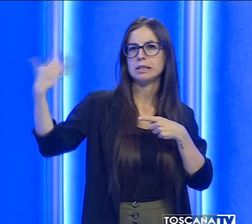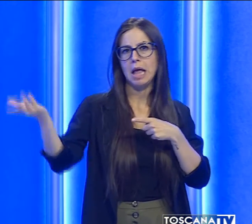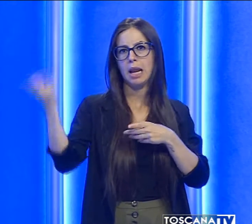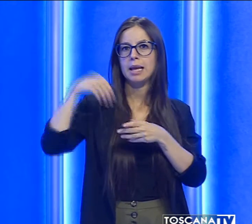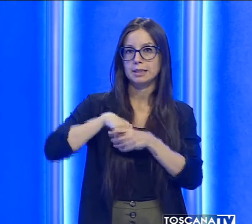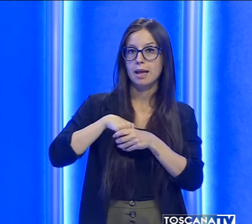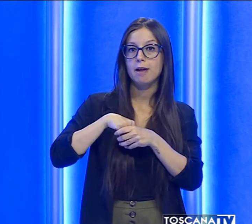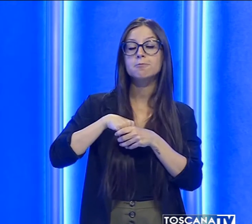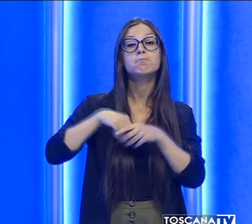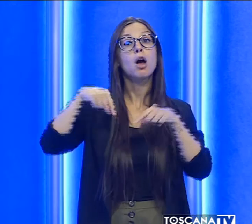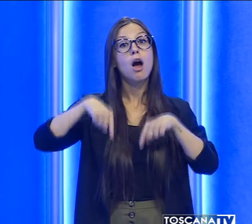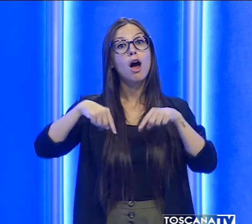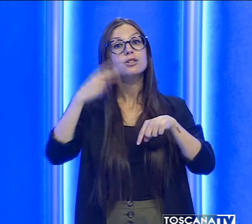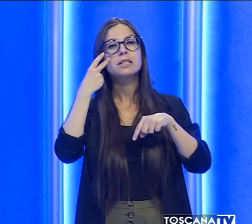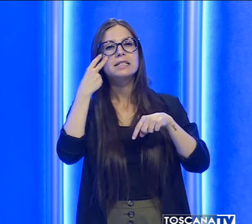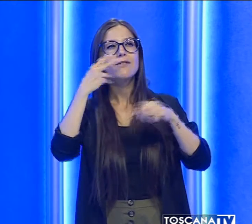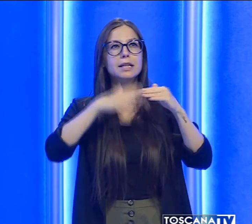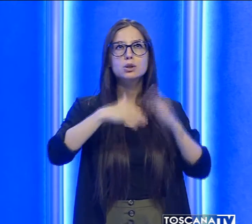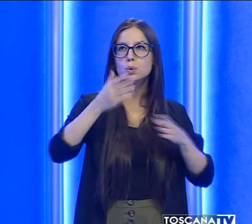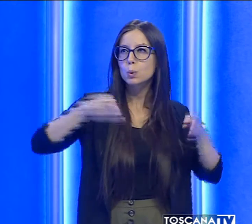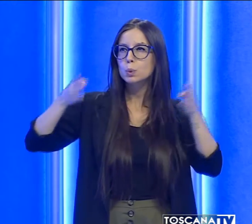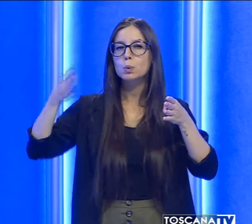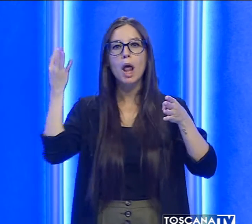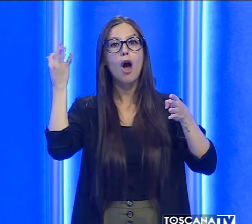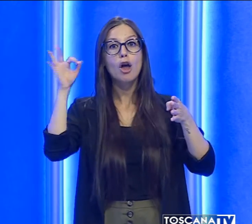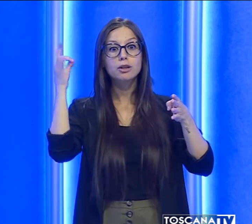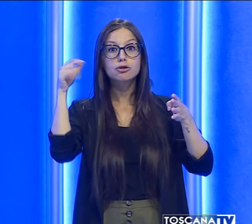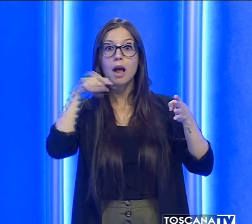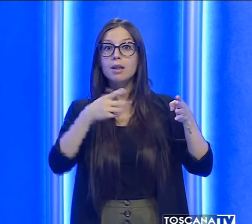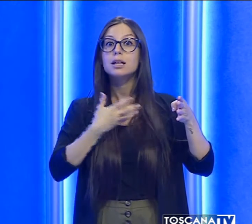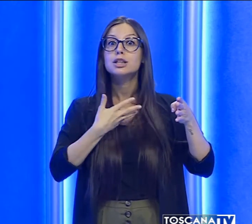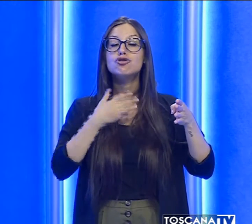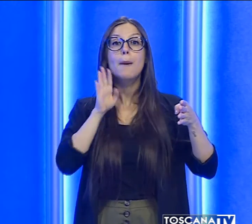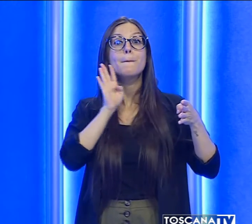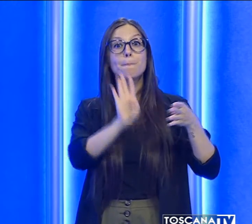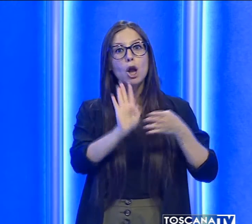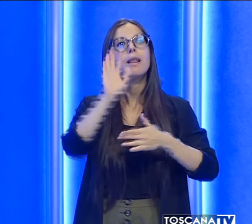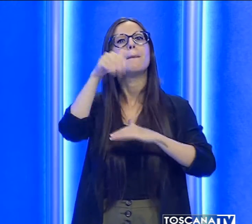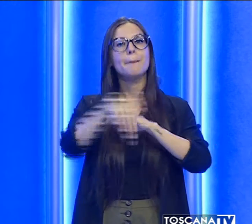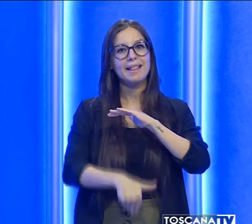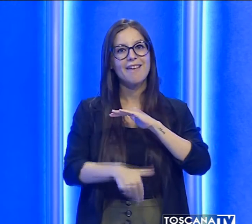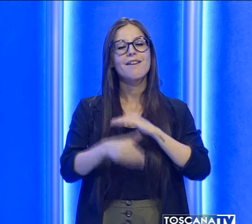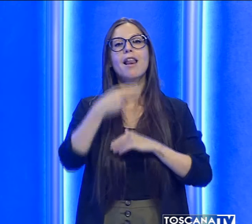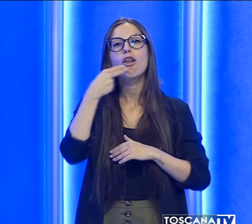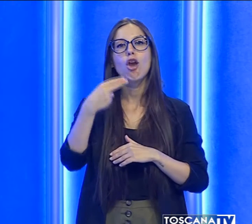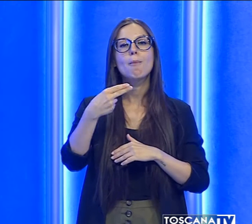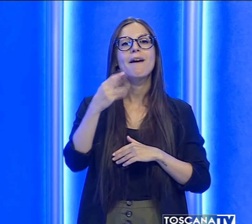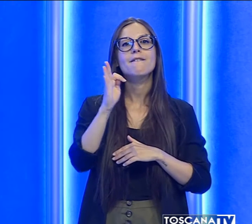oggi gran parte dell'originaria struttura che ingloba anche la medievale Porta Faenza.